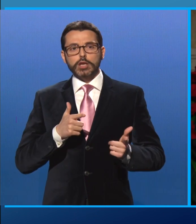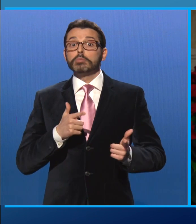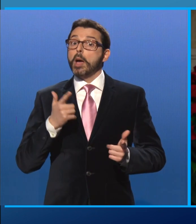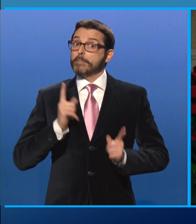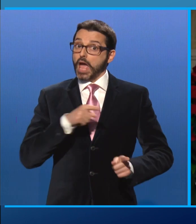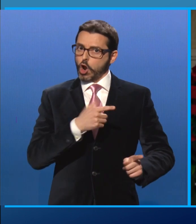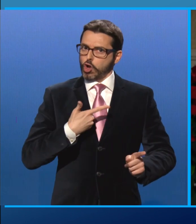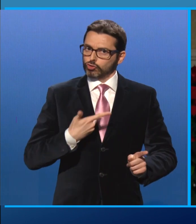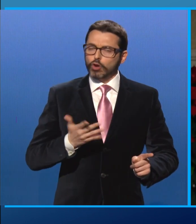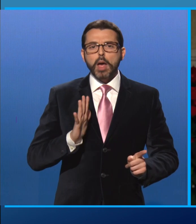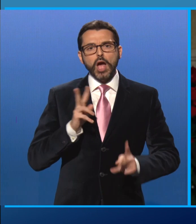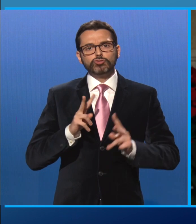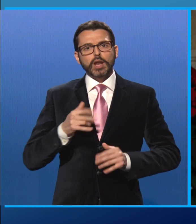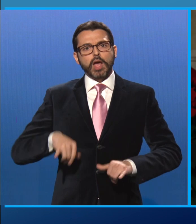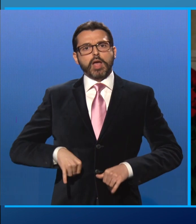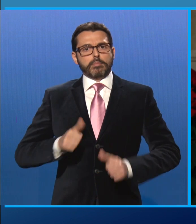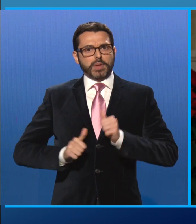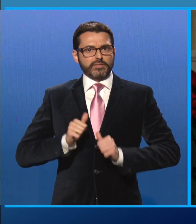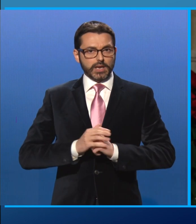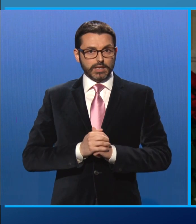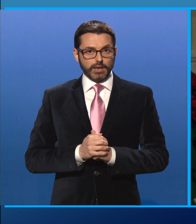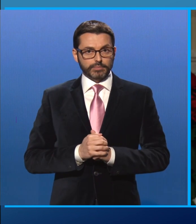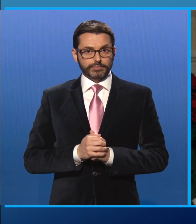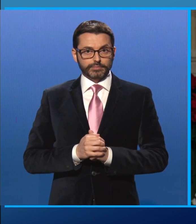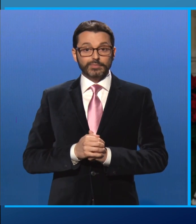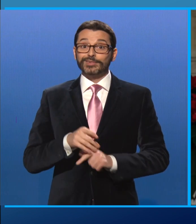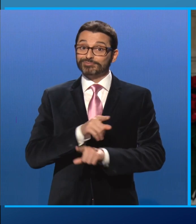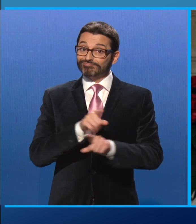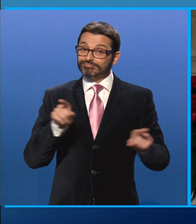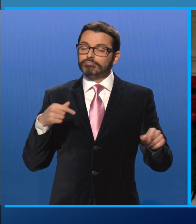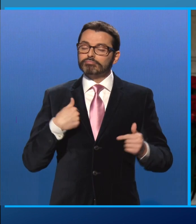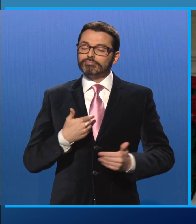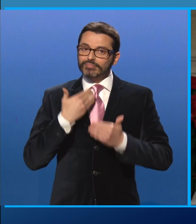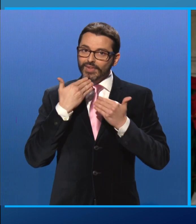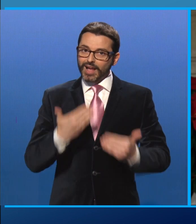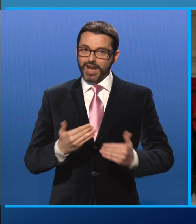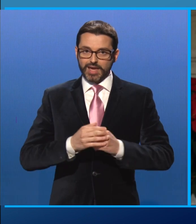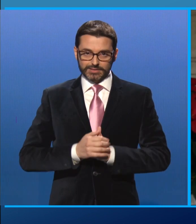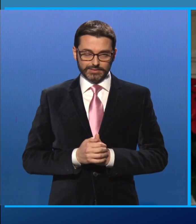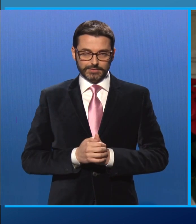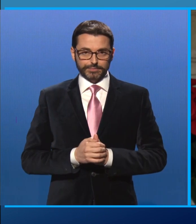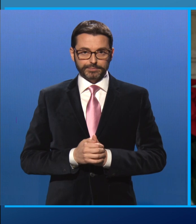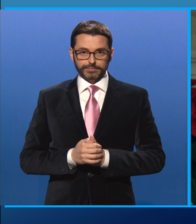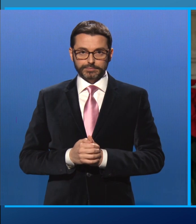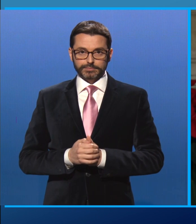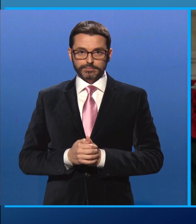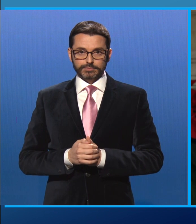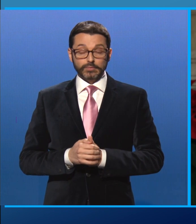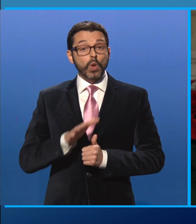si cerca di prevenire. A loro va espressa la nostra riconoscenza. Vi è un altro nemico